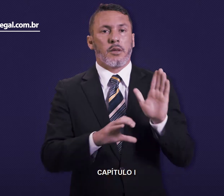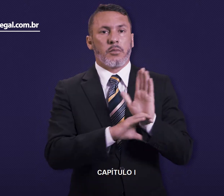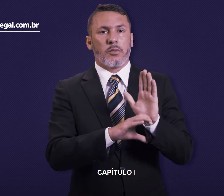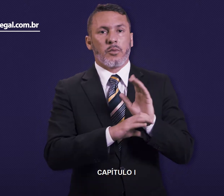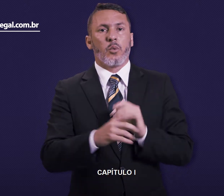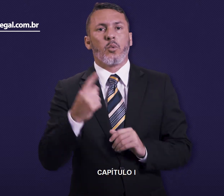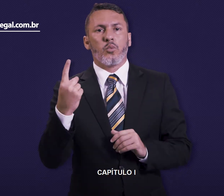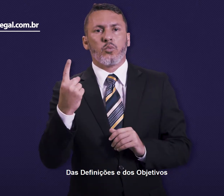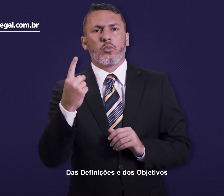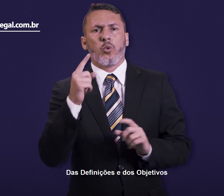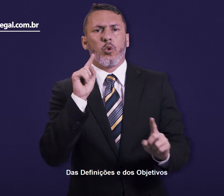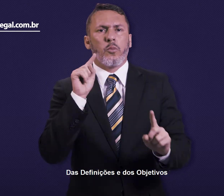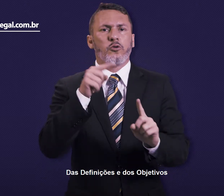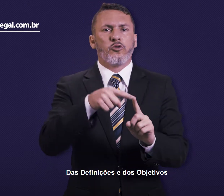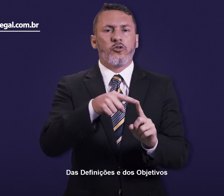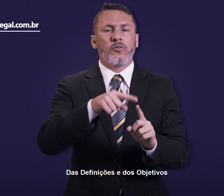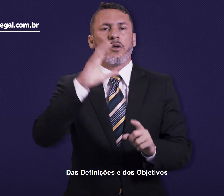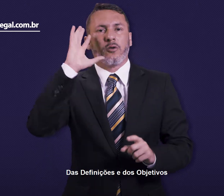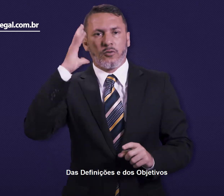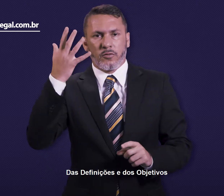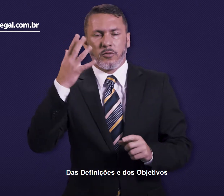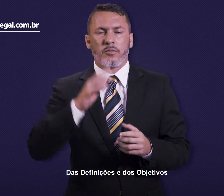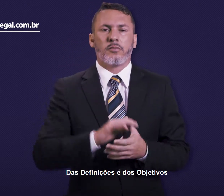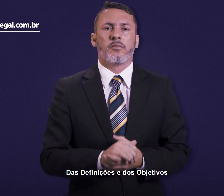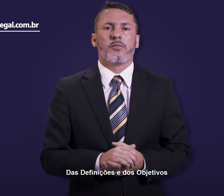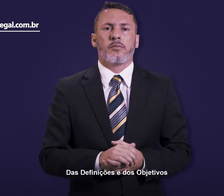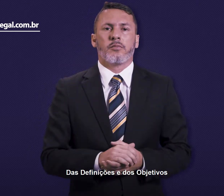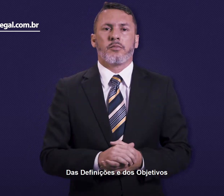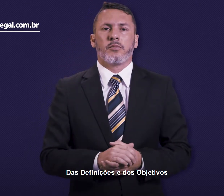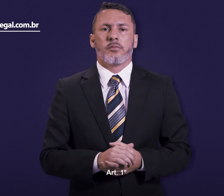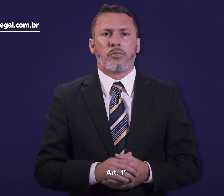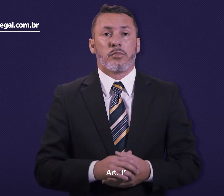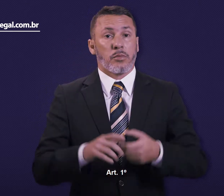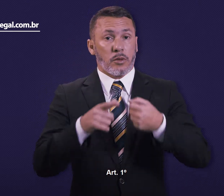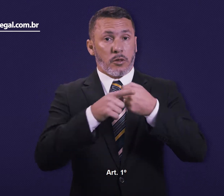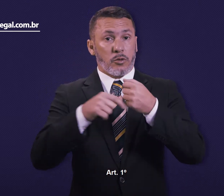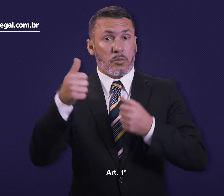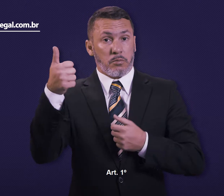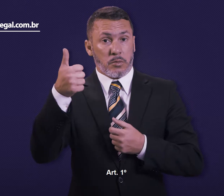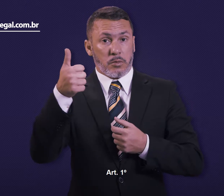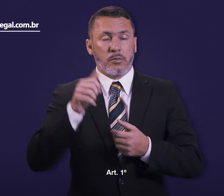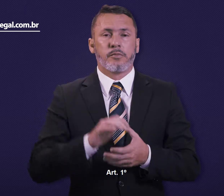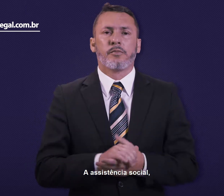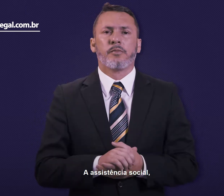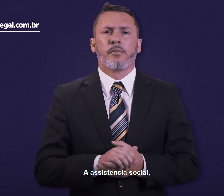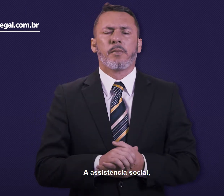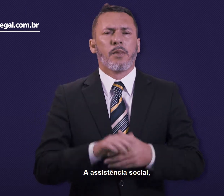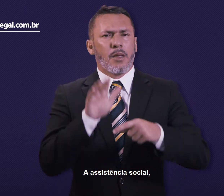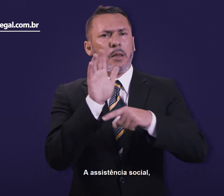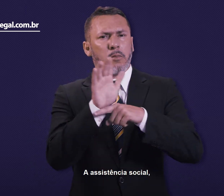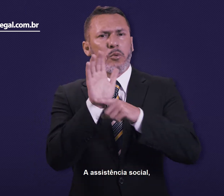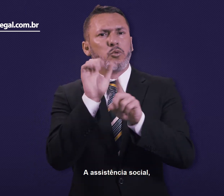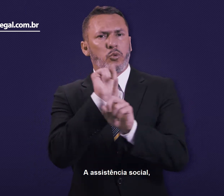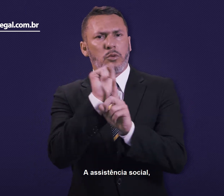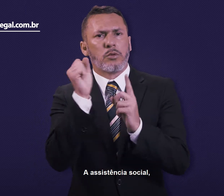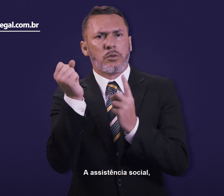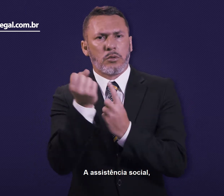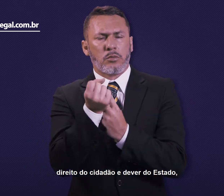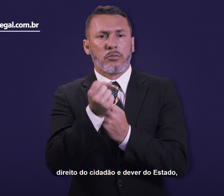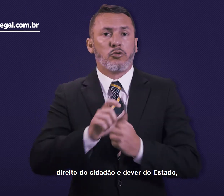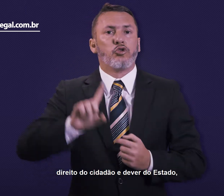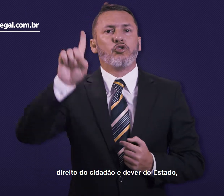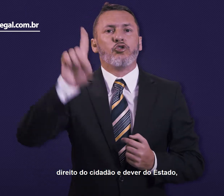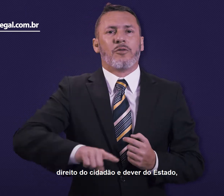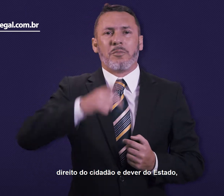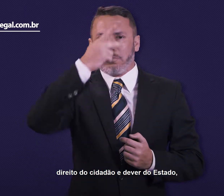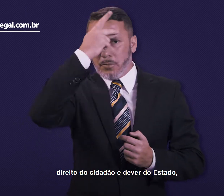Capítulo 1. Das definições e dos objetivos. Artigo 1º. A assistência social,